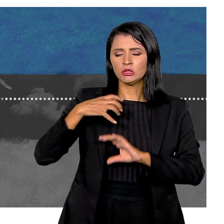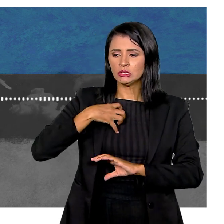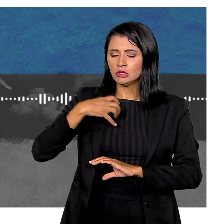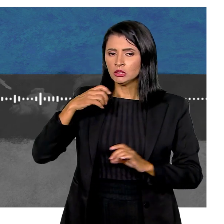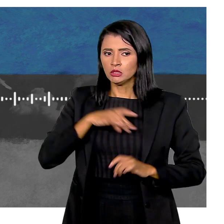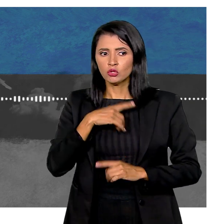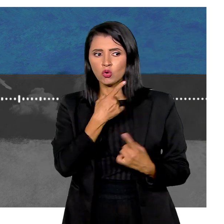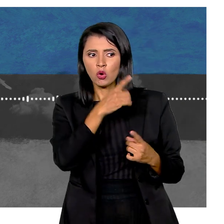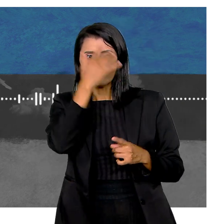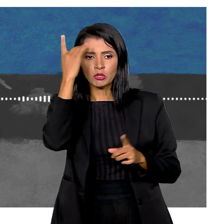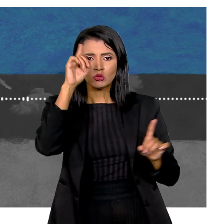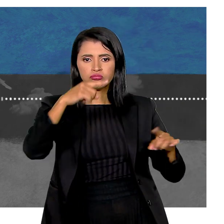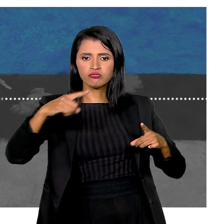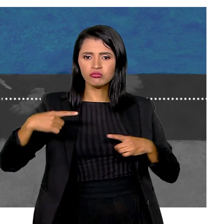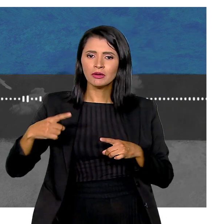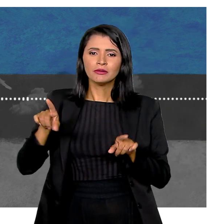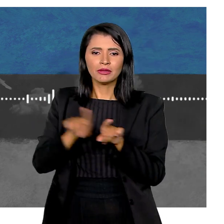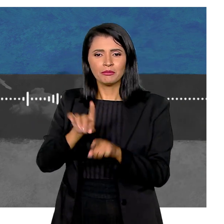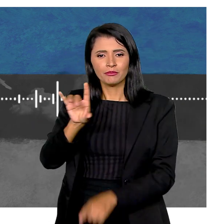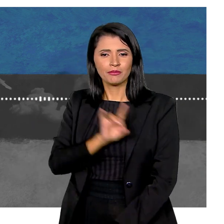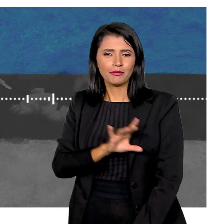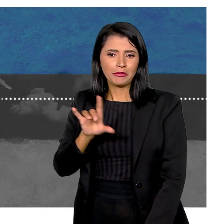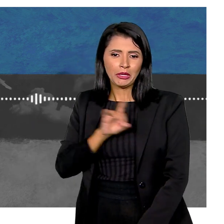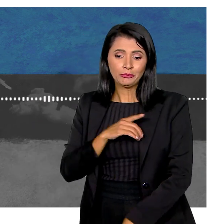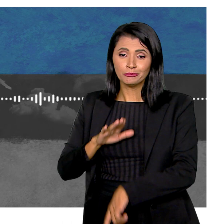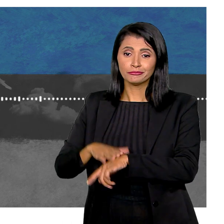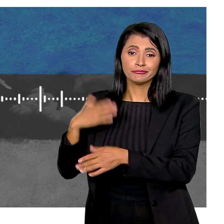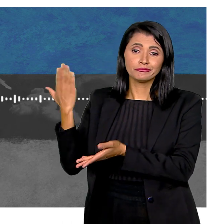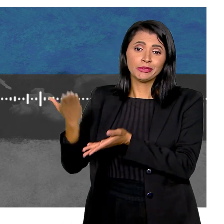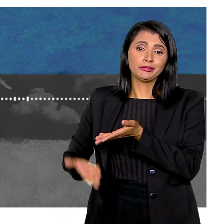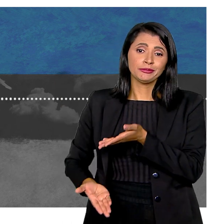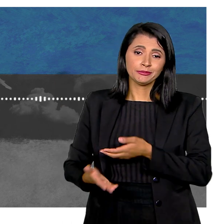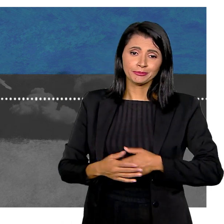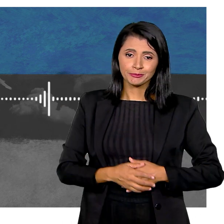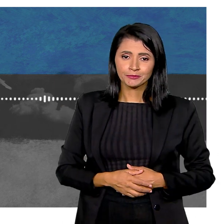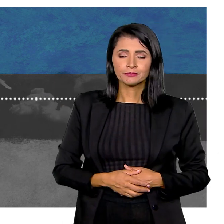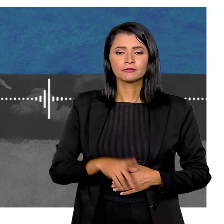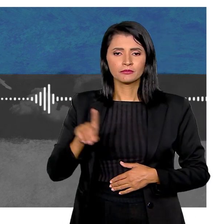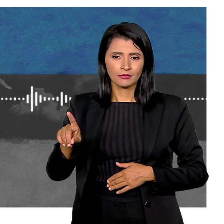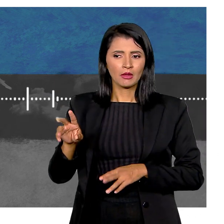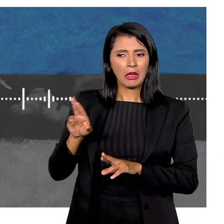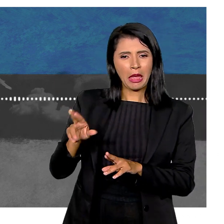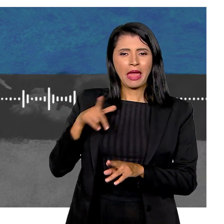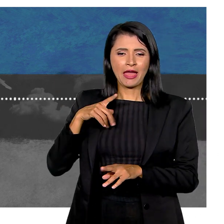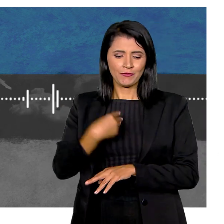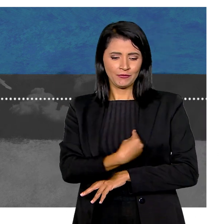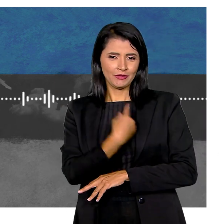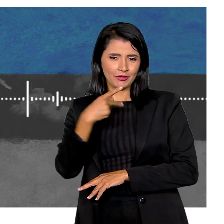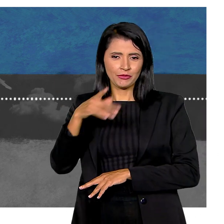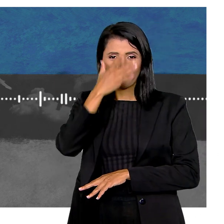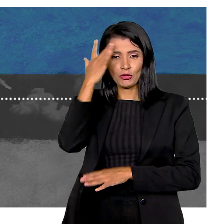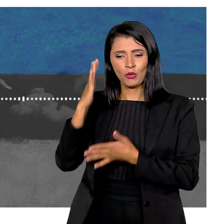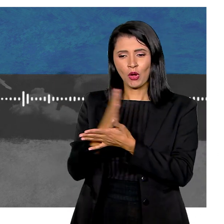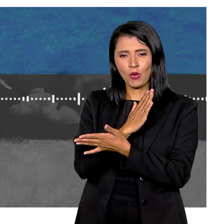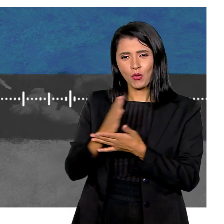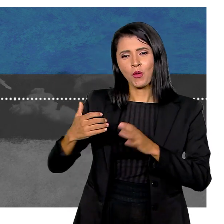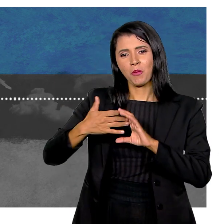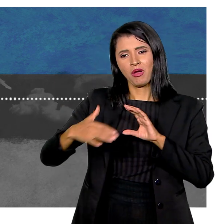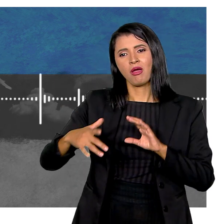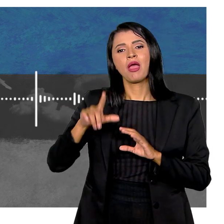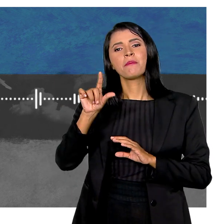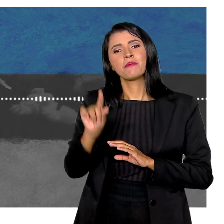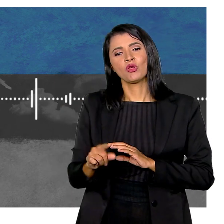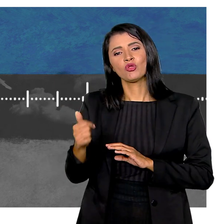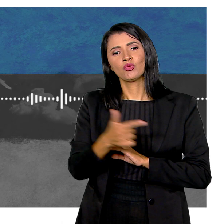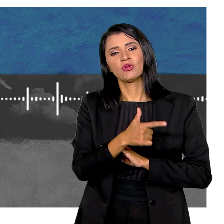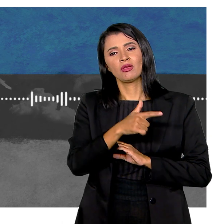raras Podem sentir dos outros Mas pelo medo Do tempo perdido A expectativa de vida De pessoas com algumas doenças raras